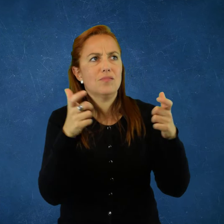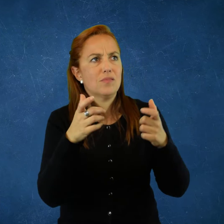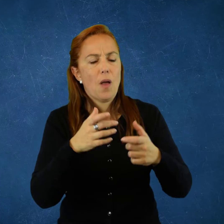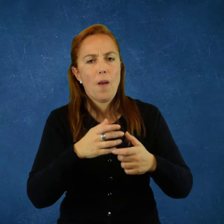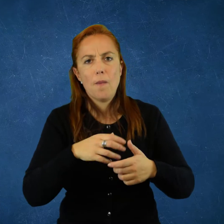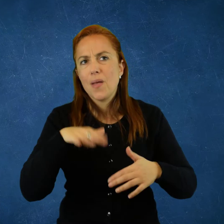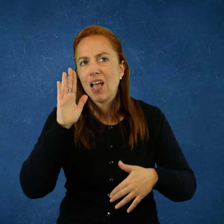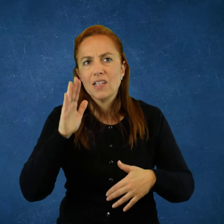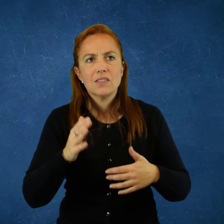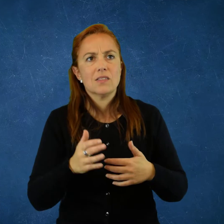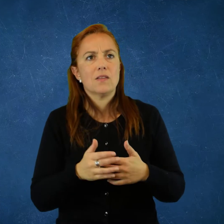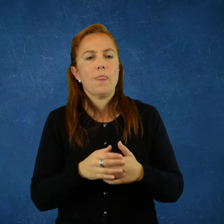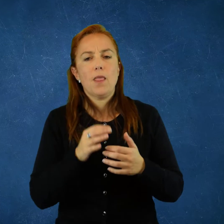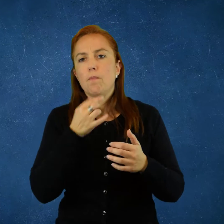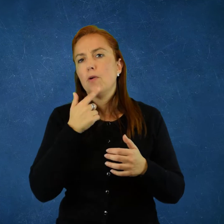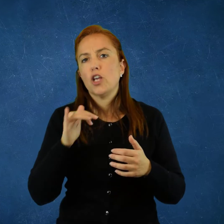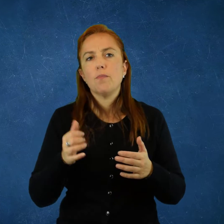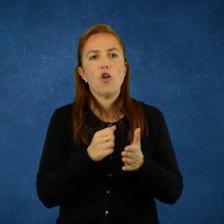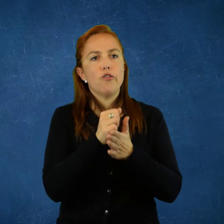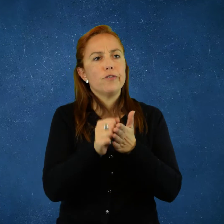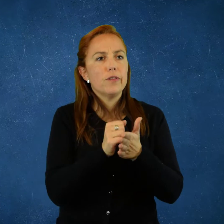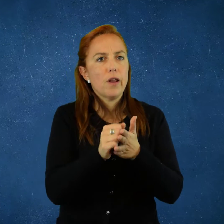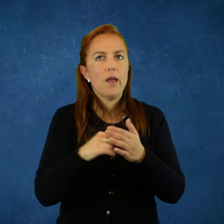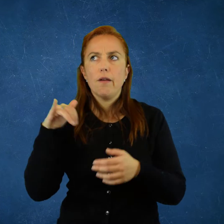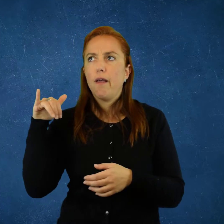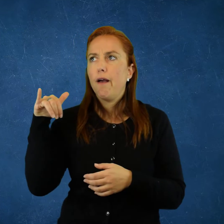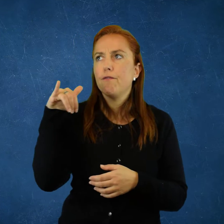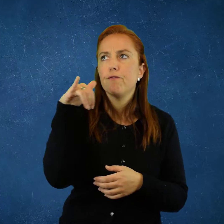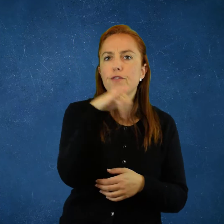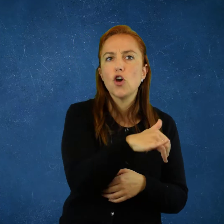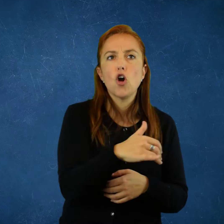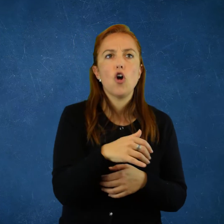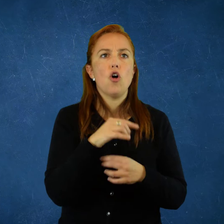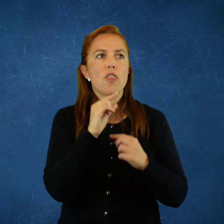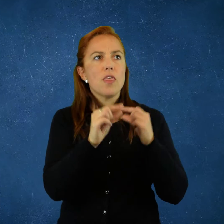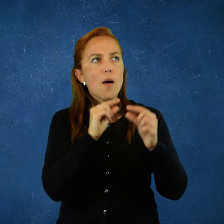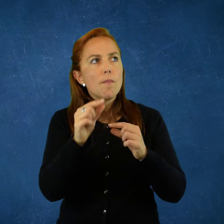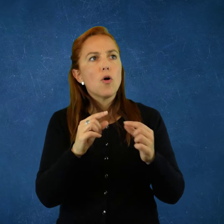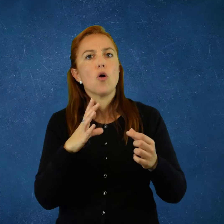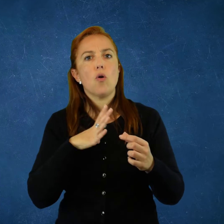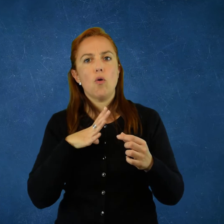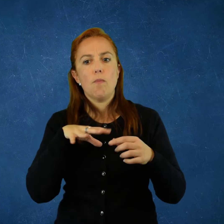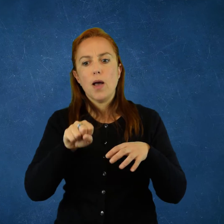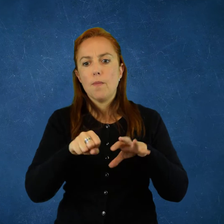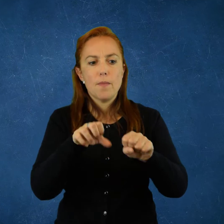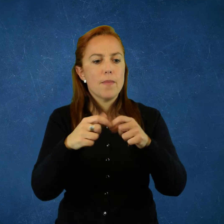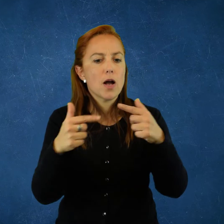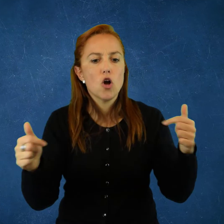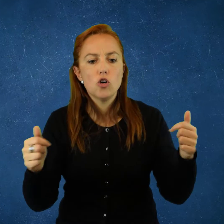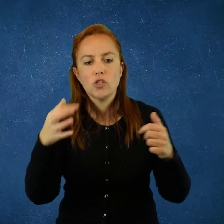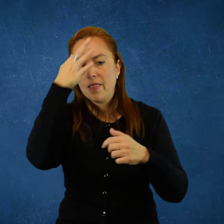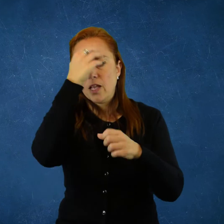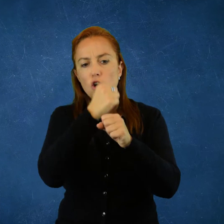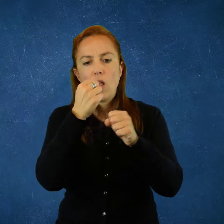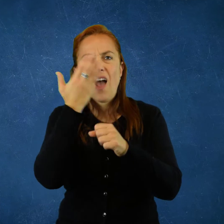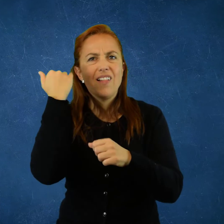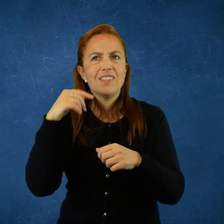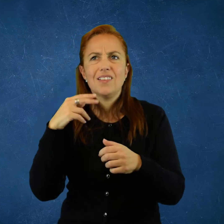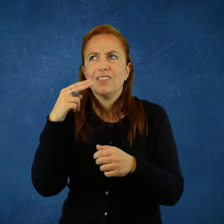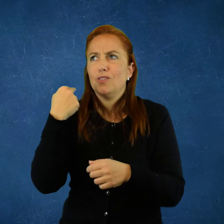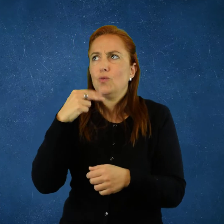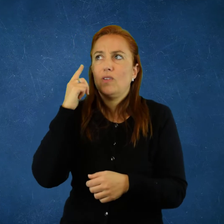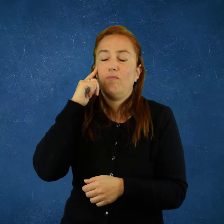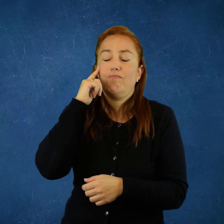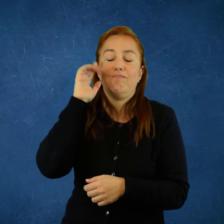innovaciones tecnológicas que hacen más chico al mundo. El tren, el avión, que de a poco va a ir